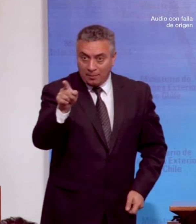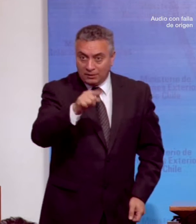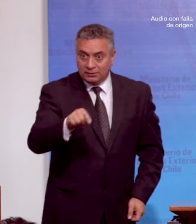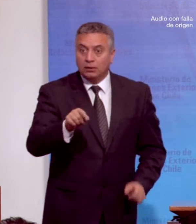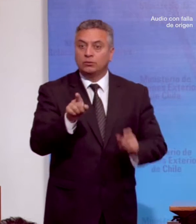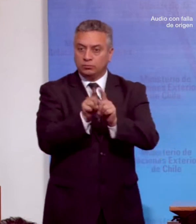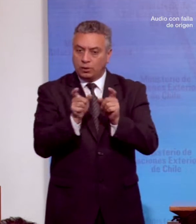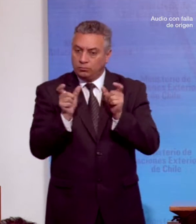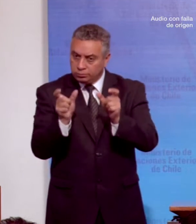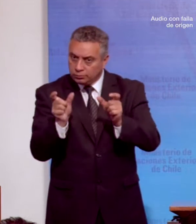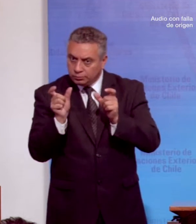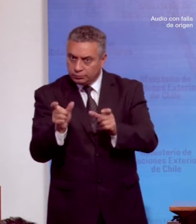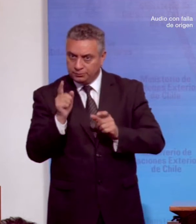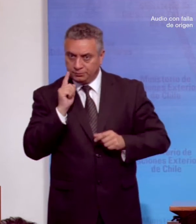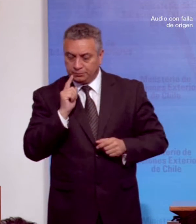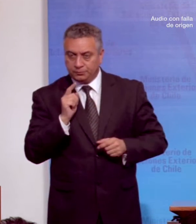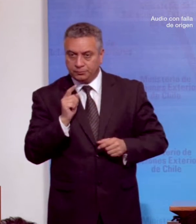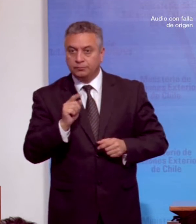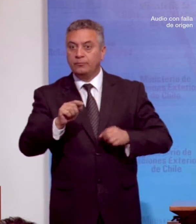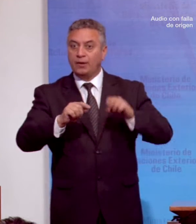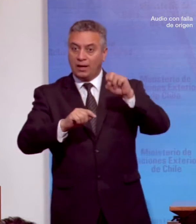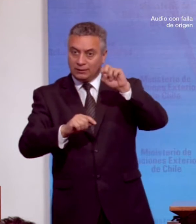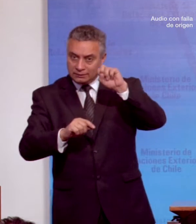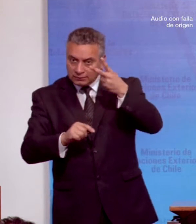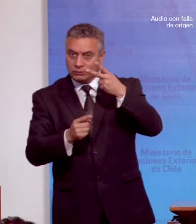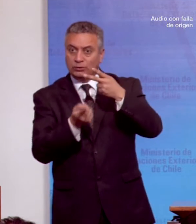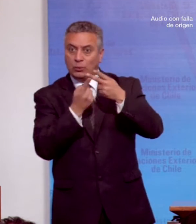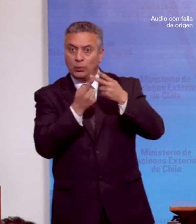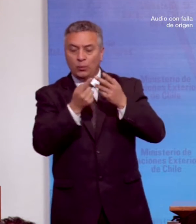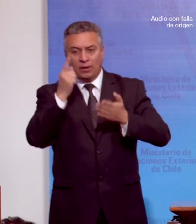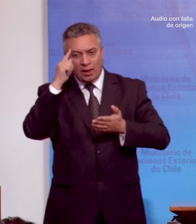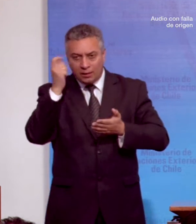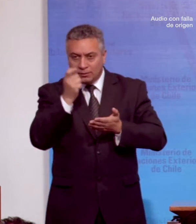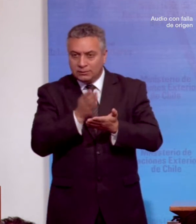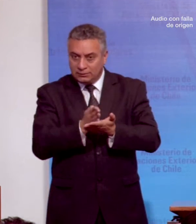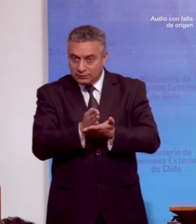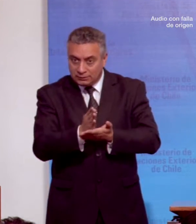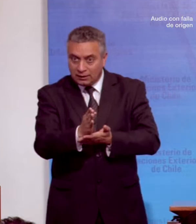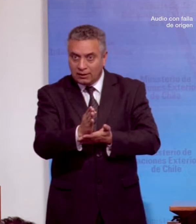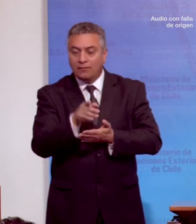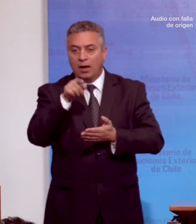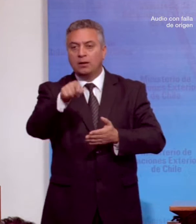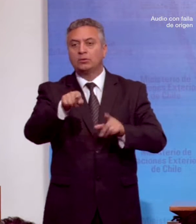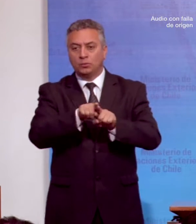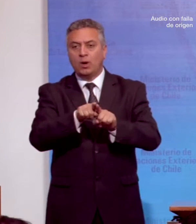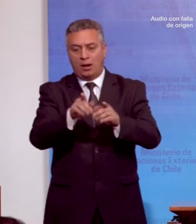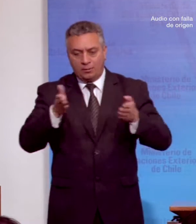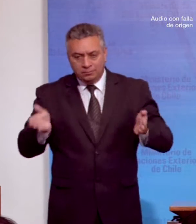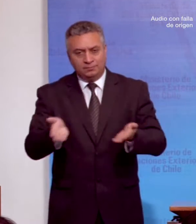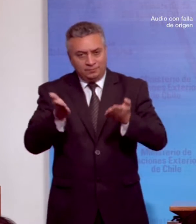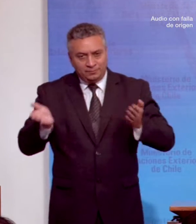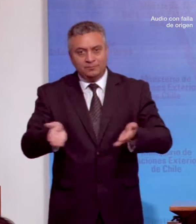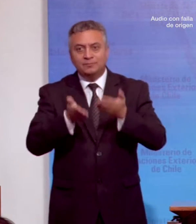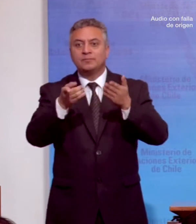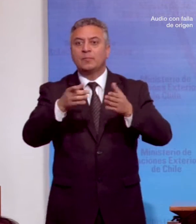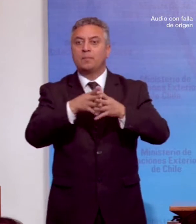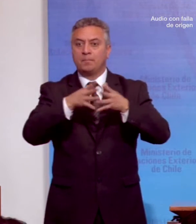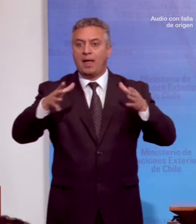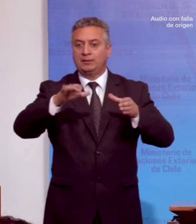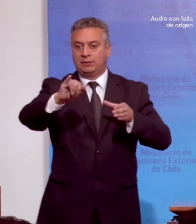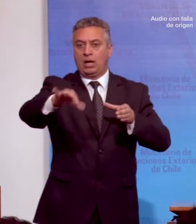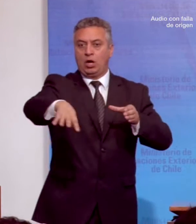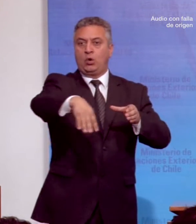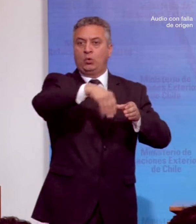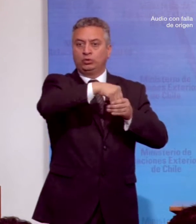salvaguardias. La segunda iniciativa es un proyecto de ley orientado a promover activamente la inclusión laboral